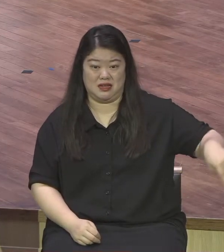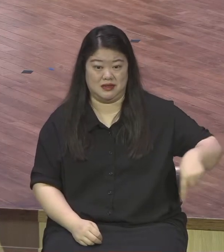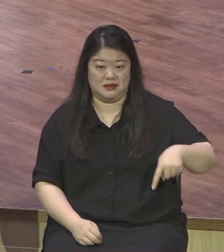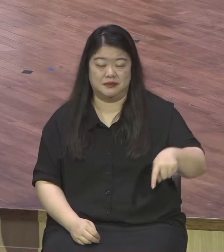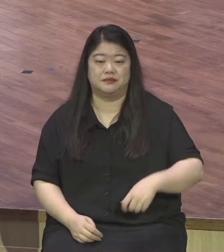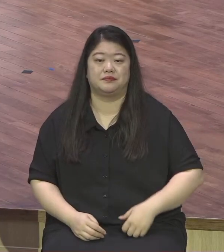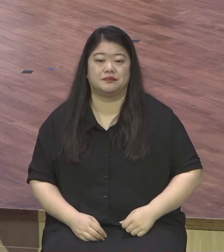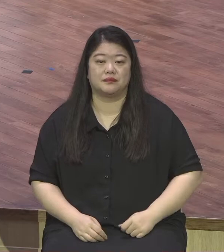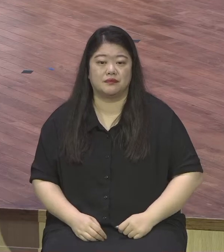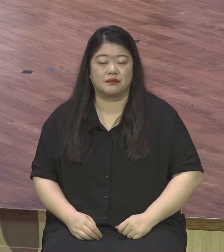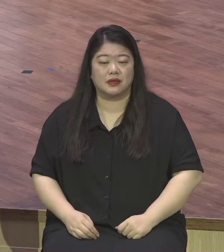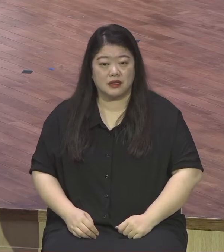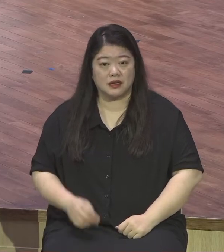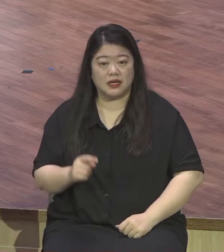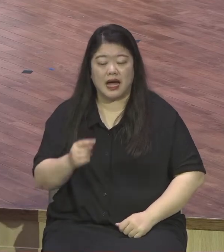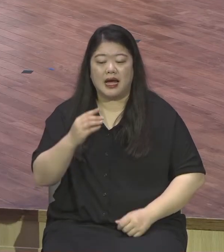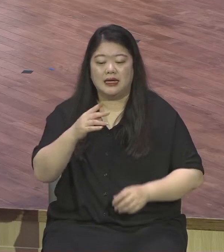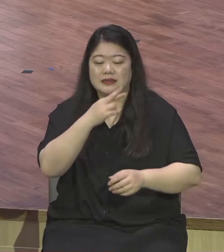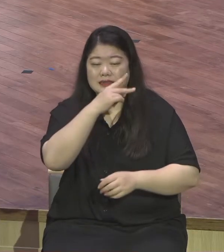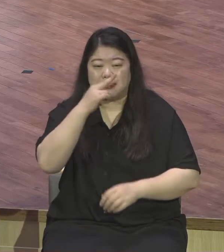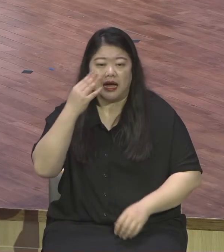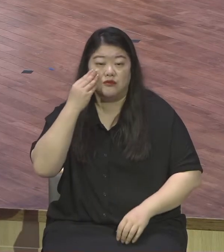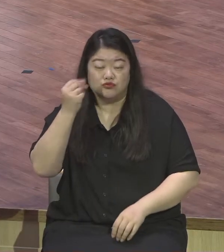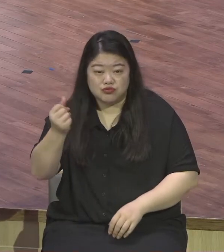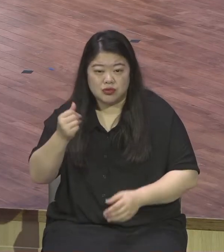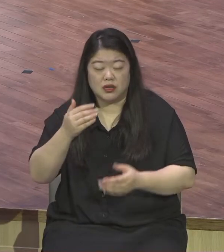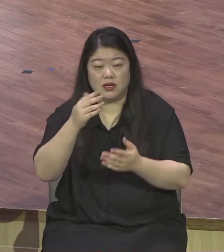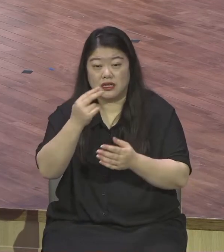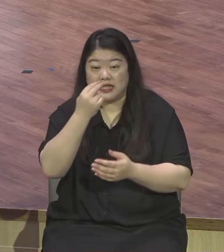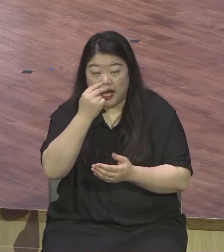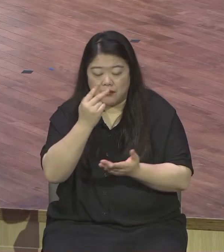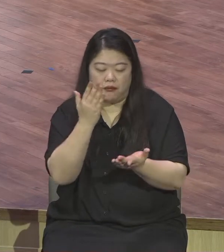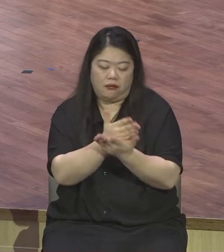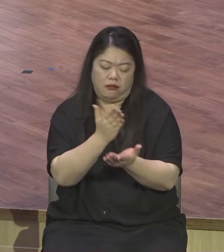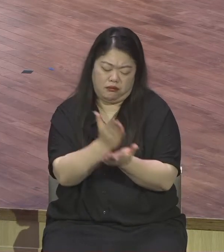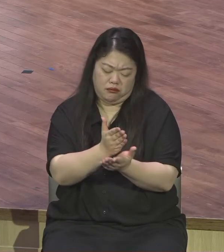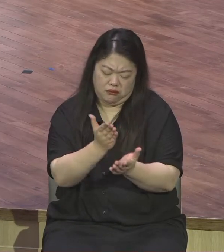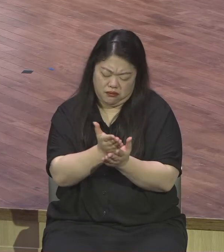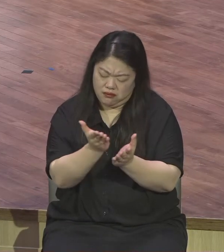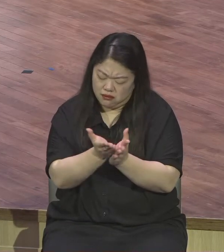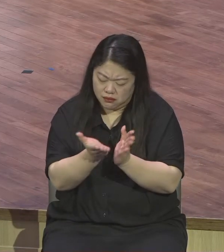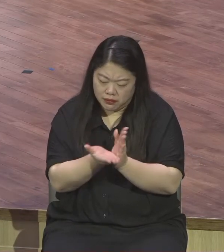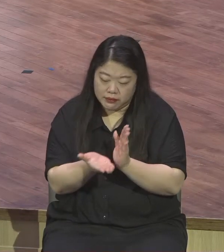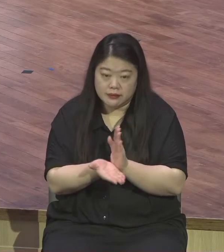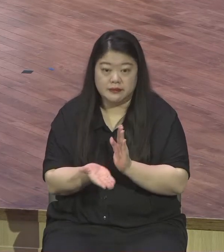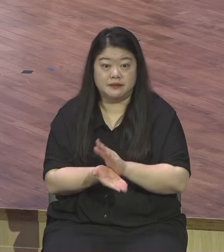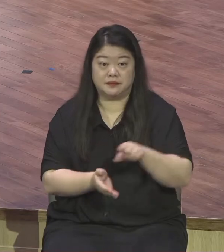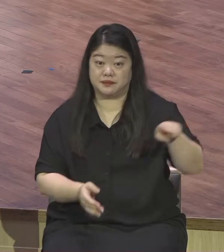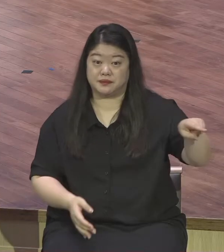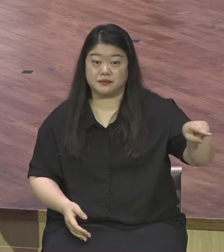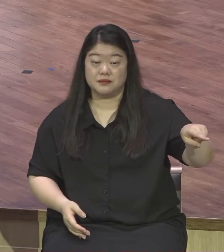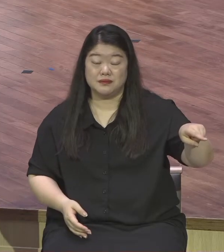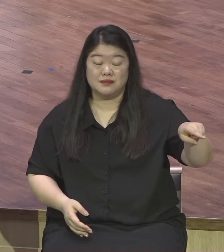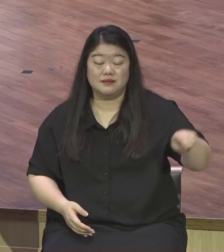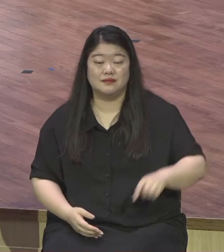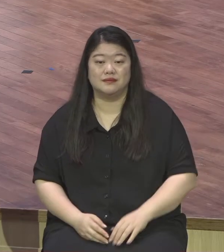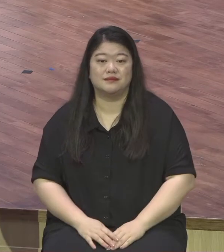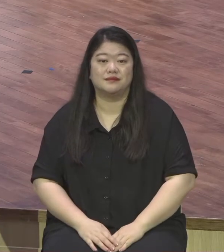정도로 향유가 수천, 수만 가지 향유가 많이 발달이 되죠. 없으면 안 되니까